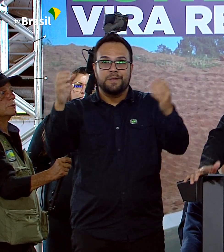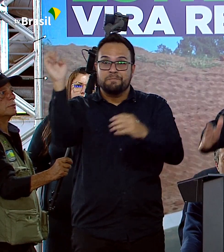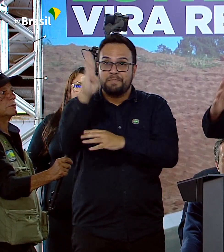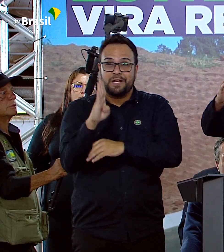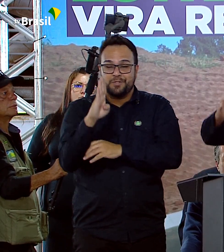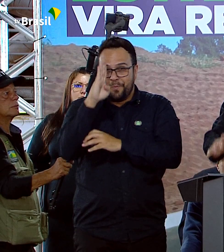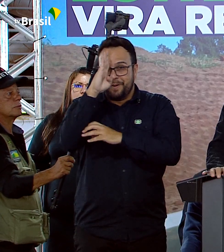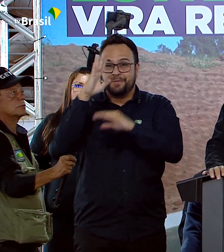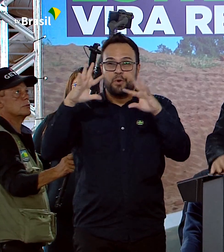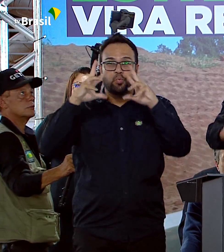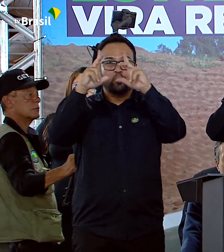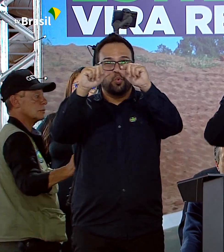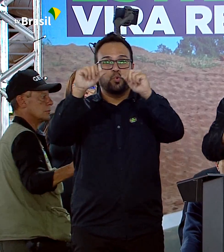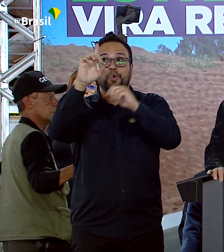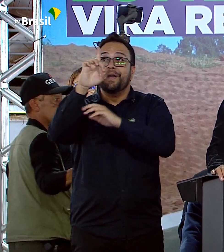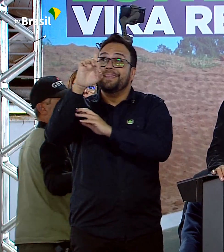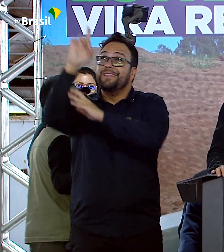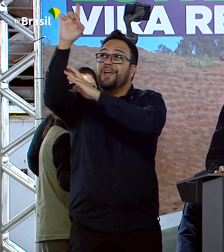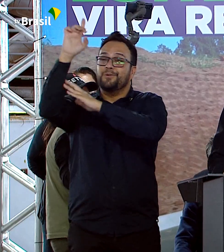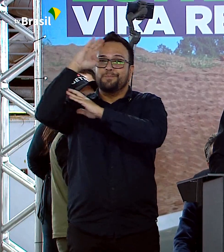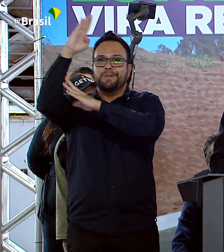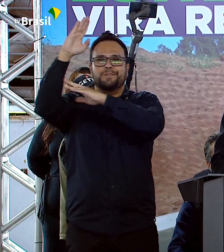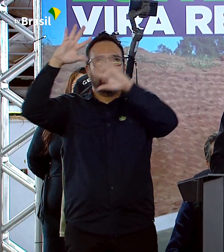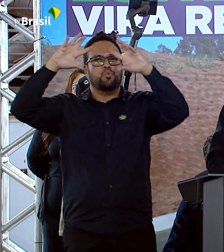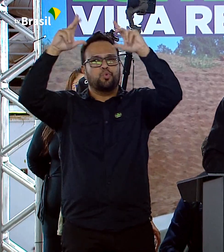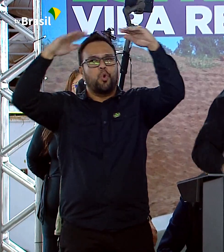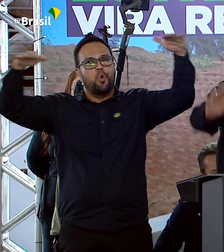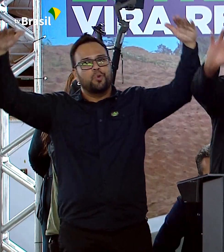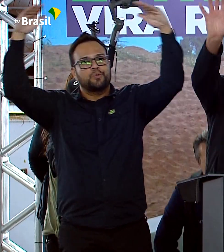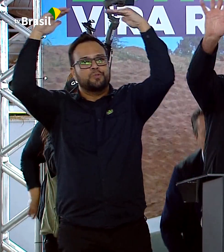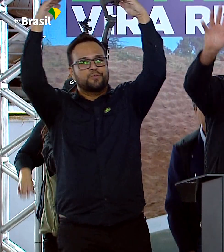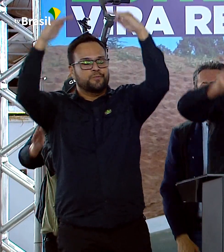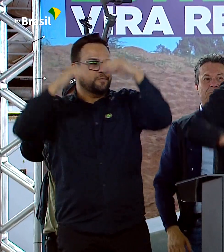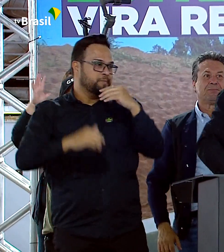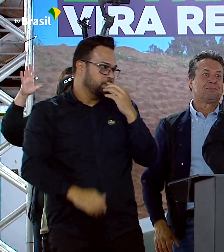Brasil acima de tudo, Deus acima de todos.